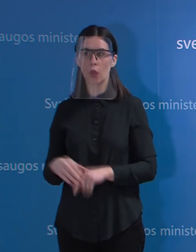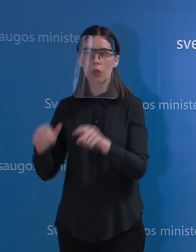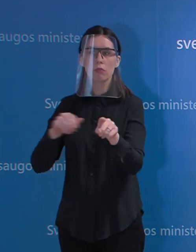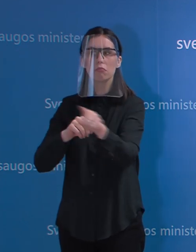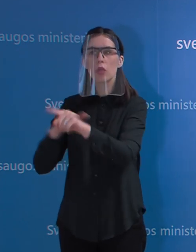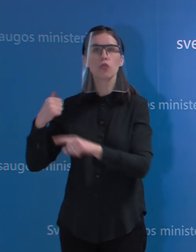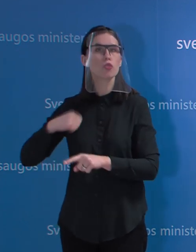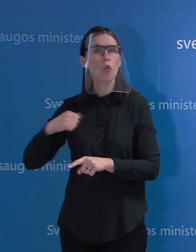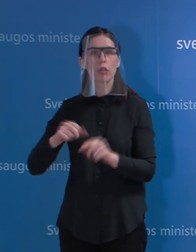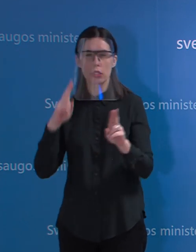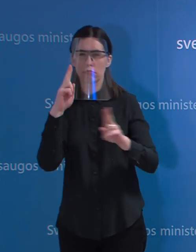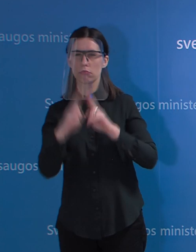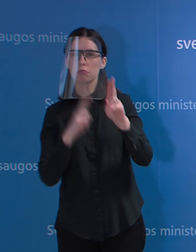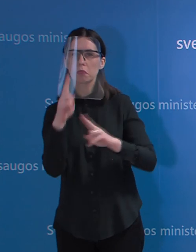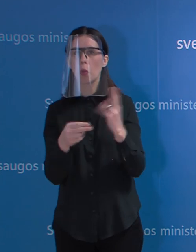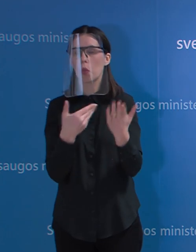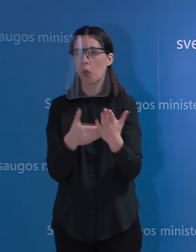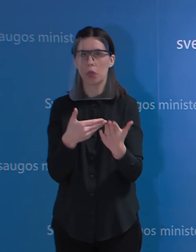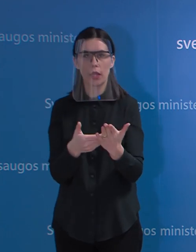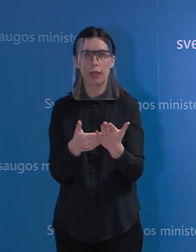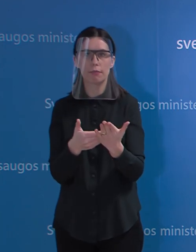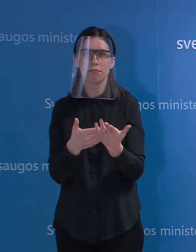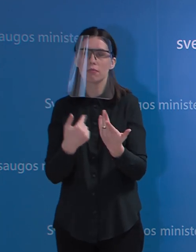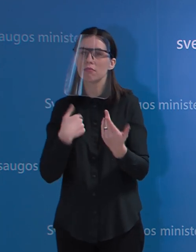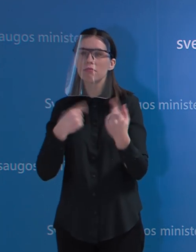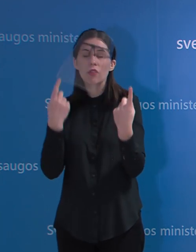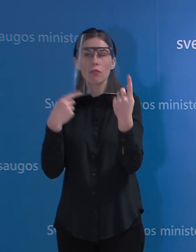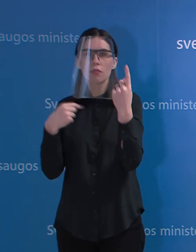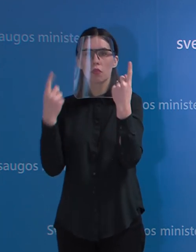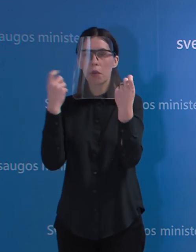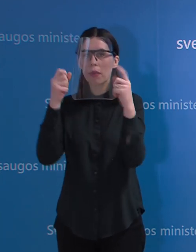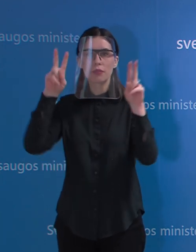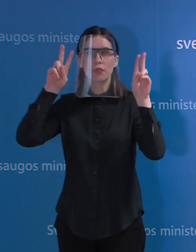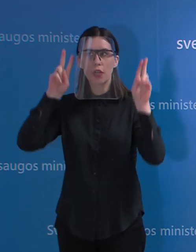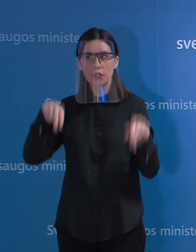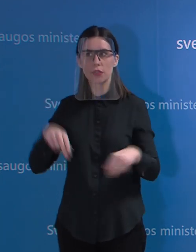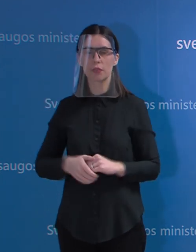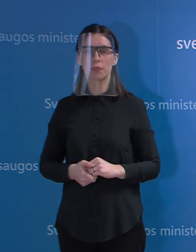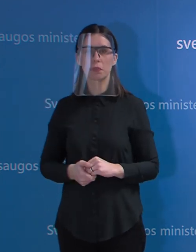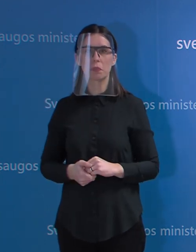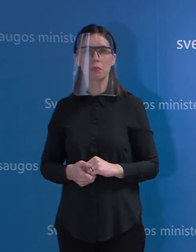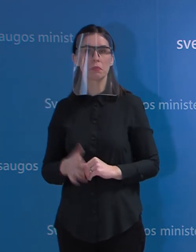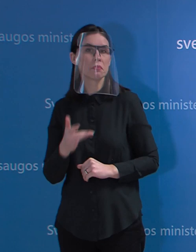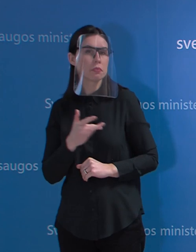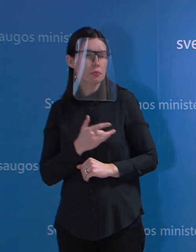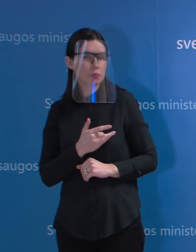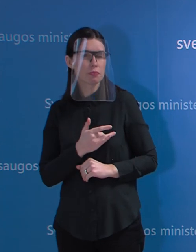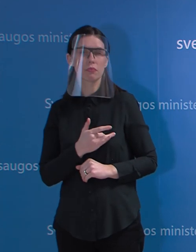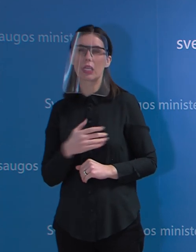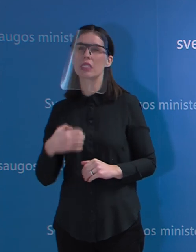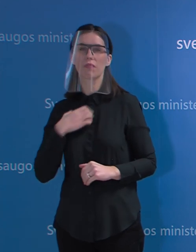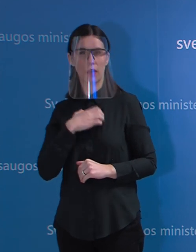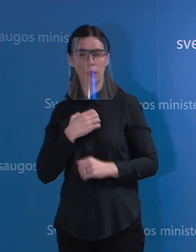galėtų skūstis. Tai, na, irgi nelabai žinau, nesvarbiausia turbūt jiems yra, kad jiems tinkama medicinė pagalba būtų